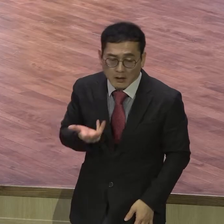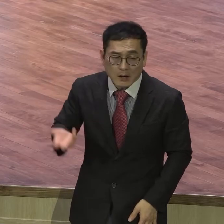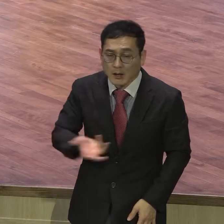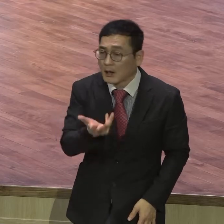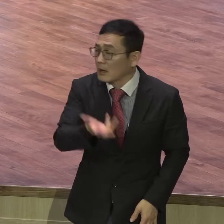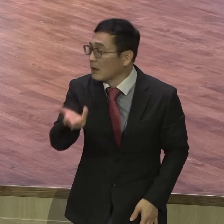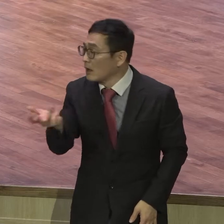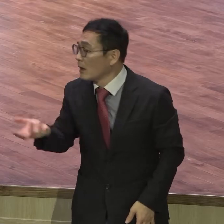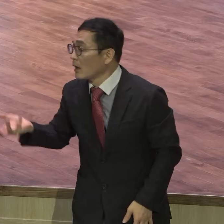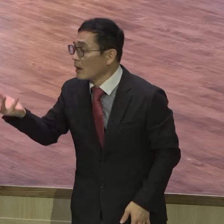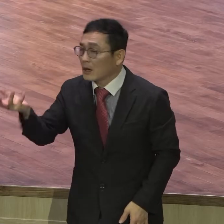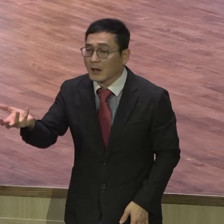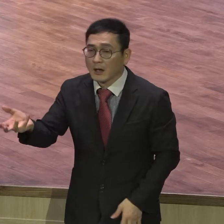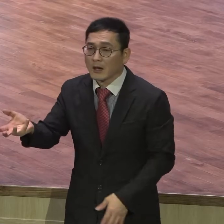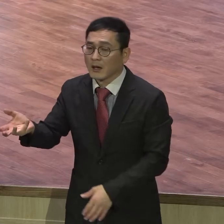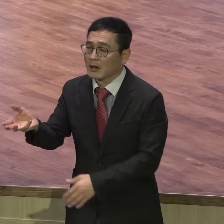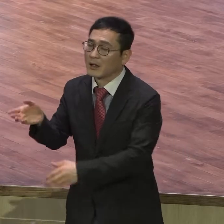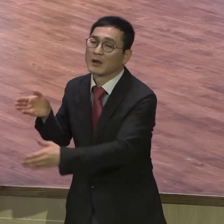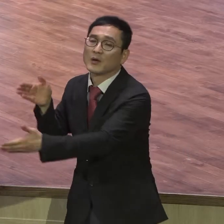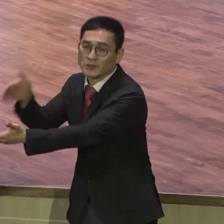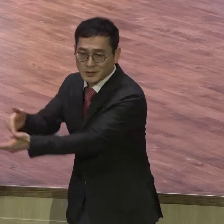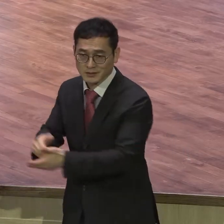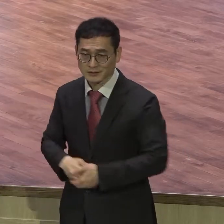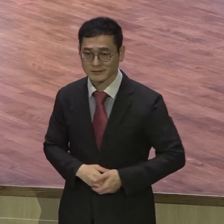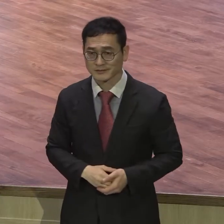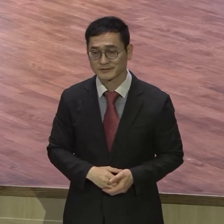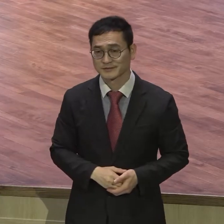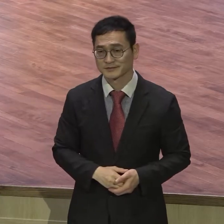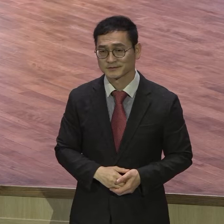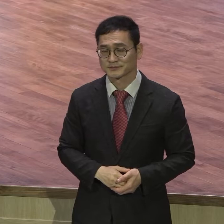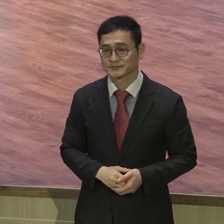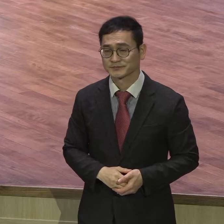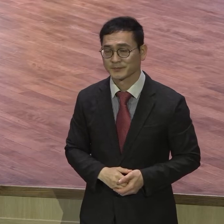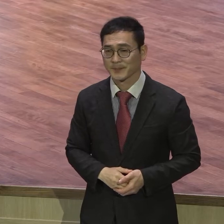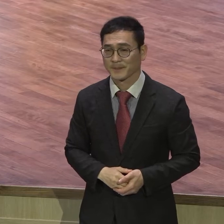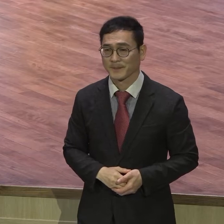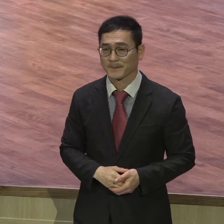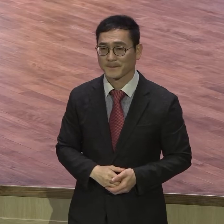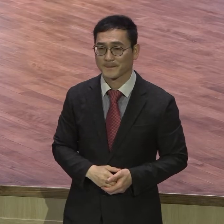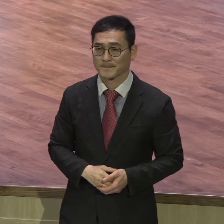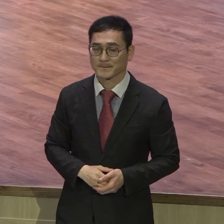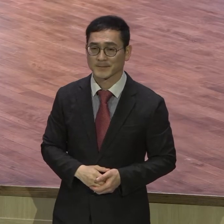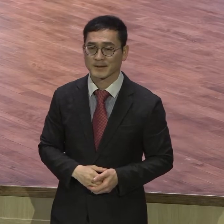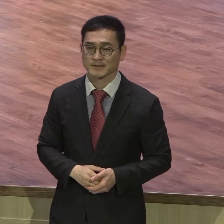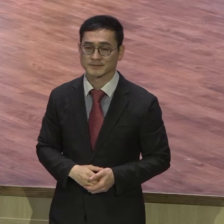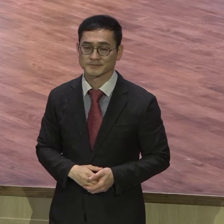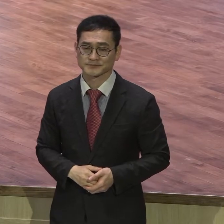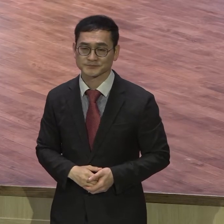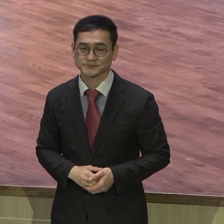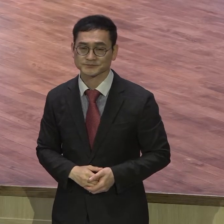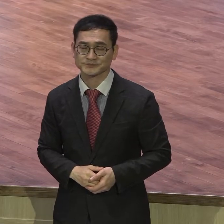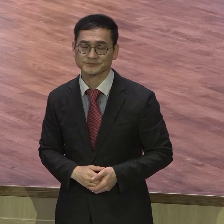어마어마한 것이냐. 11일 만에 갈 길을 40년을 하나님이 돌렸어요. 광야를 돌렸어요.